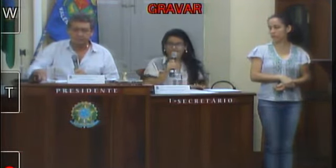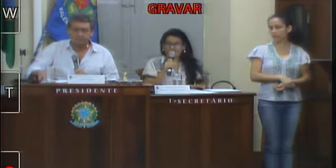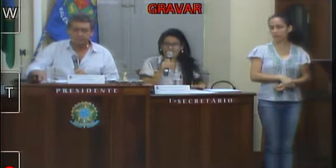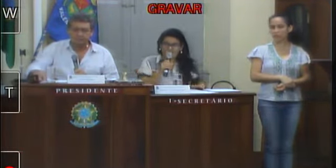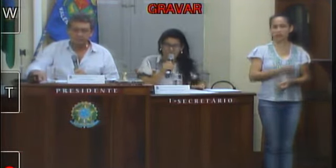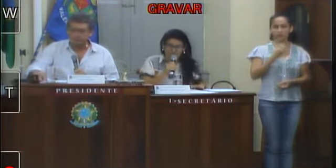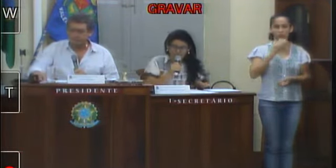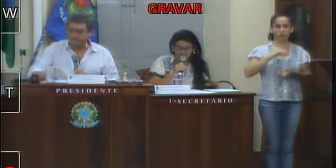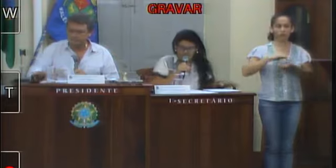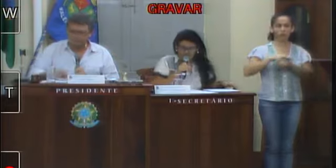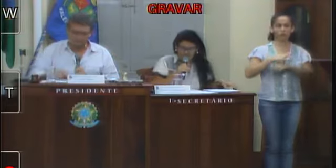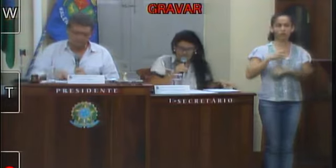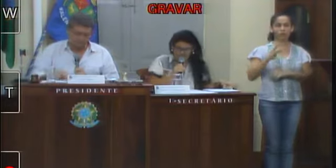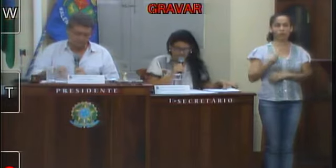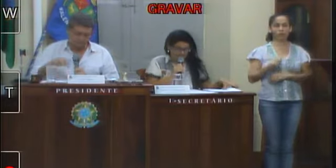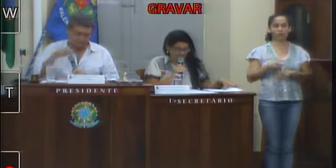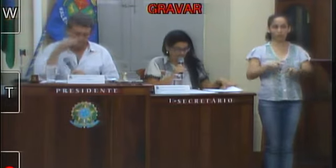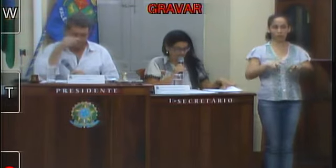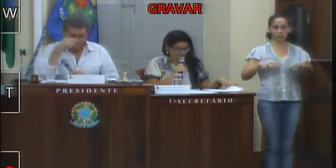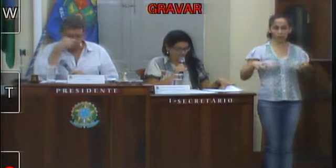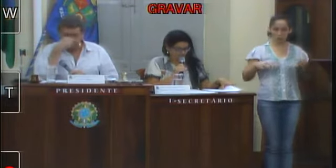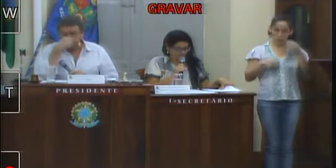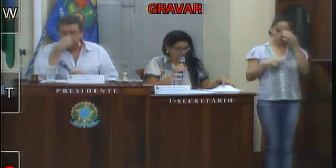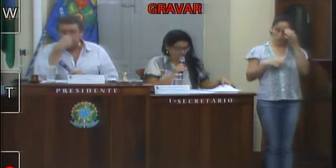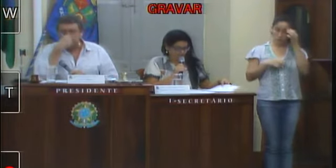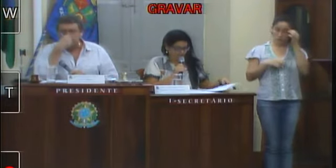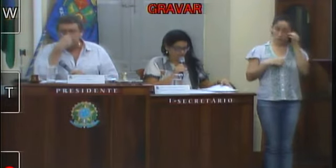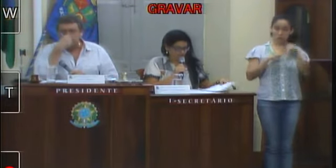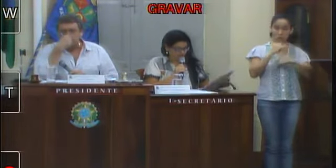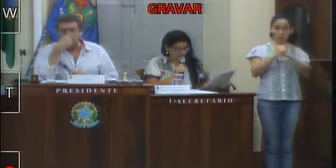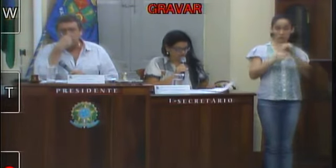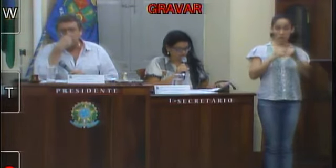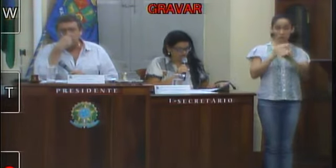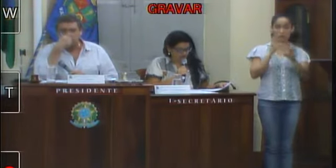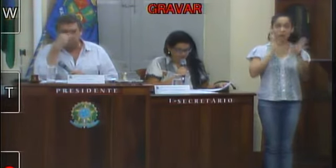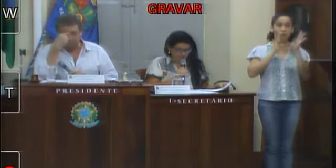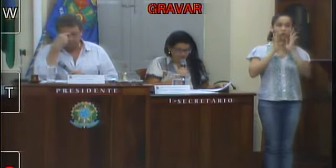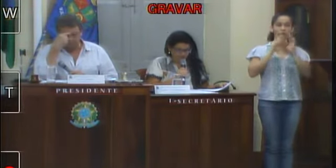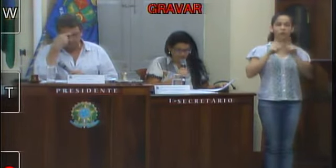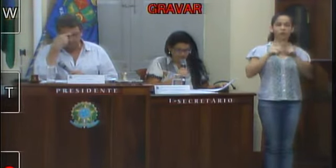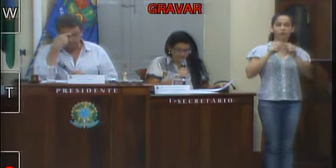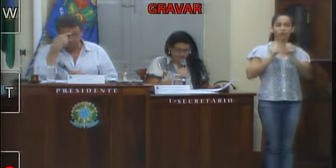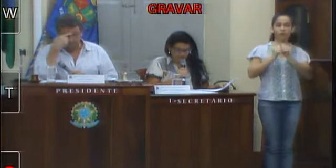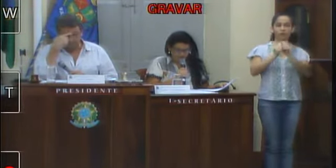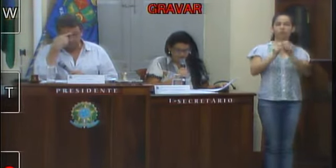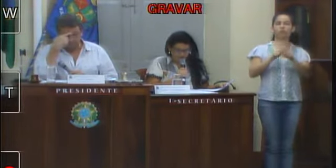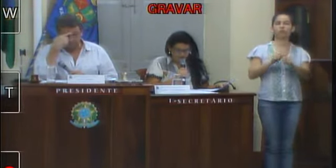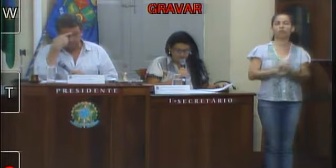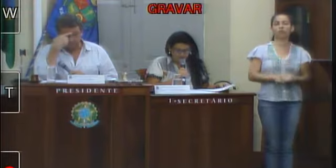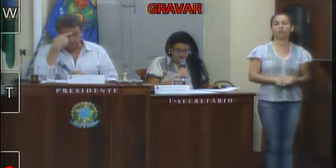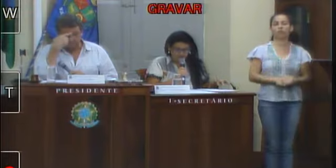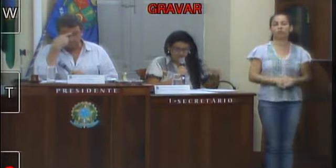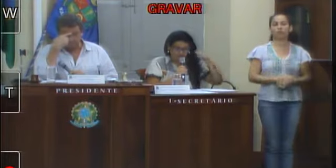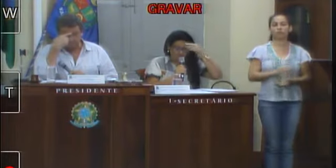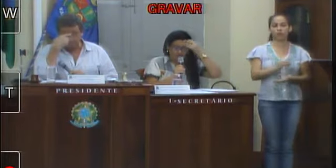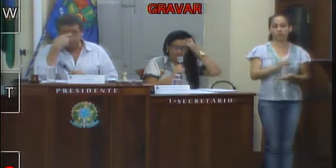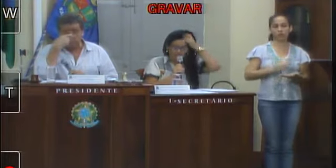Boa noite a todos, assistentes que nos assistem, os internautas que nos acompanham. O ofício número